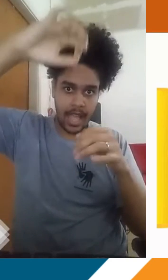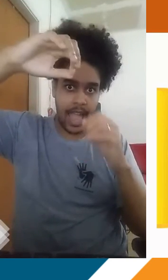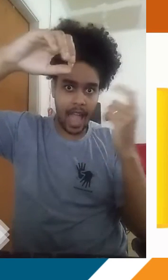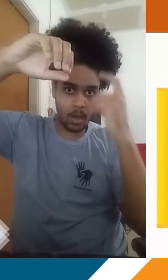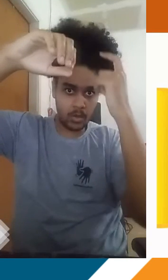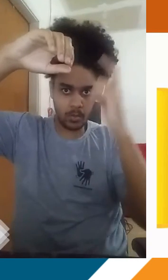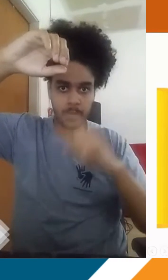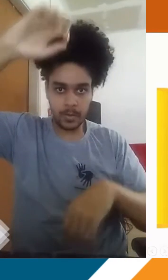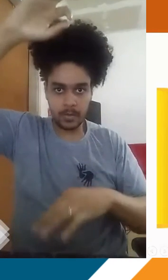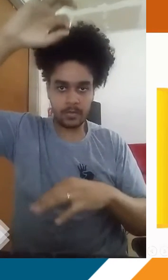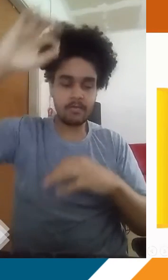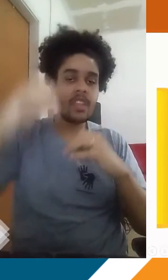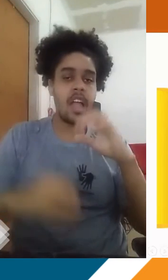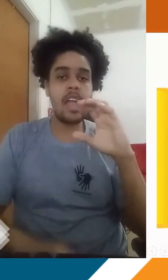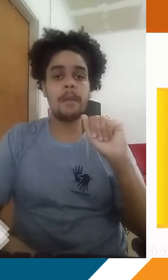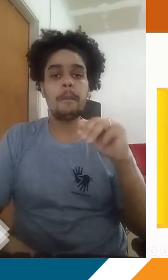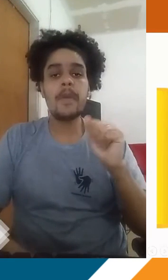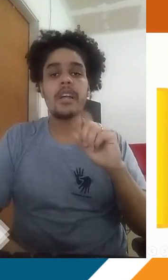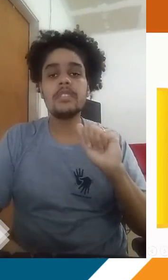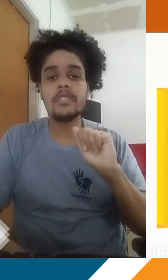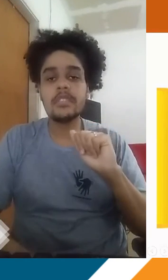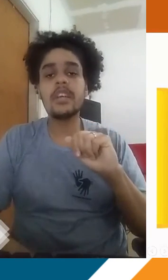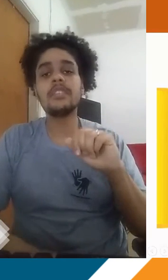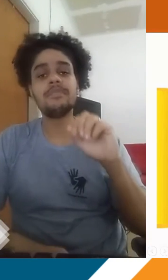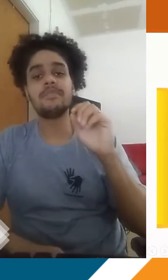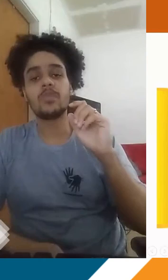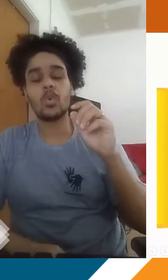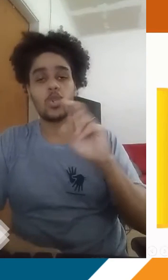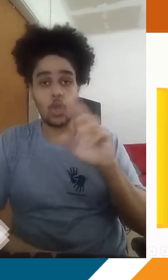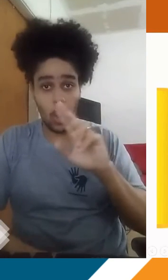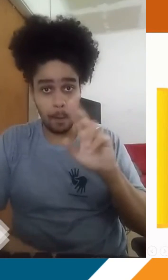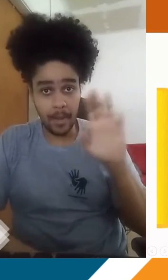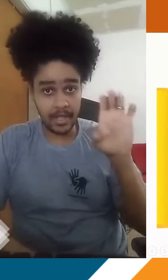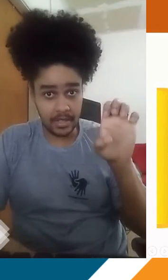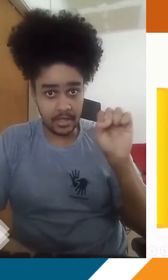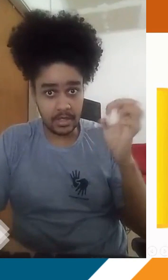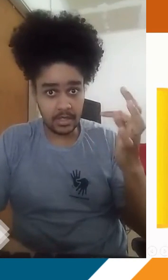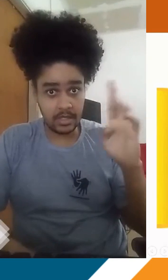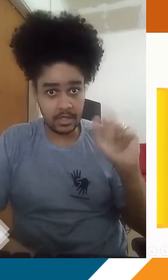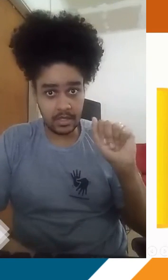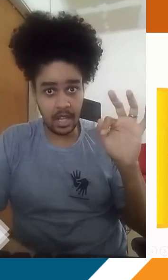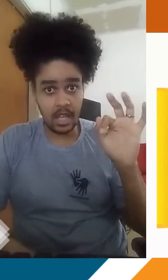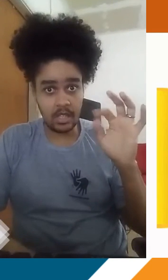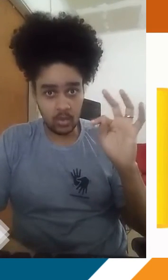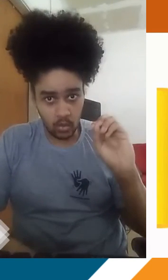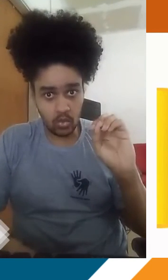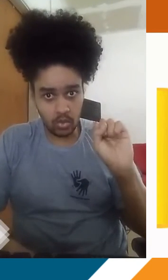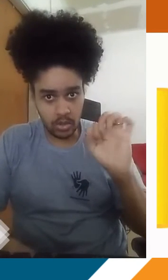acima da gente, numa camada de atmosfera que é subdividida e tem o nome de estratosfera. Não sei se vocês já ouviram falar